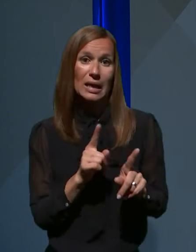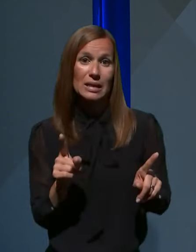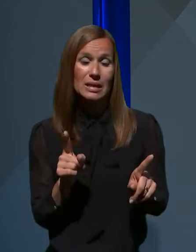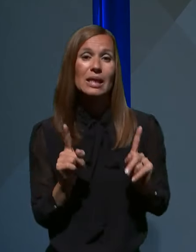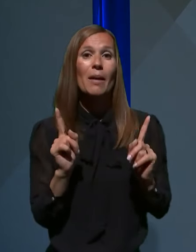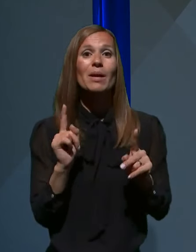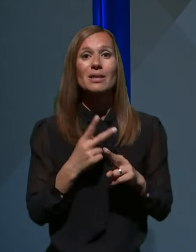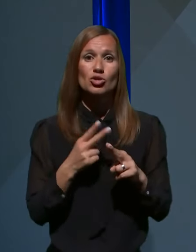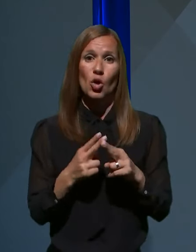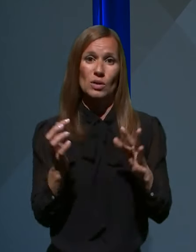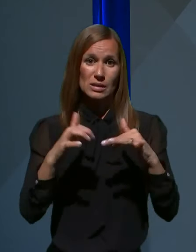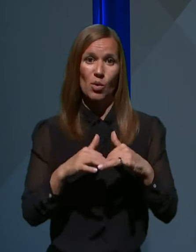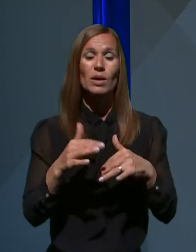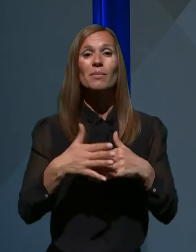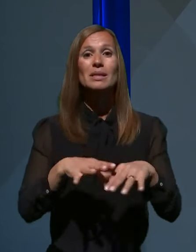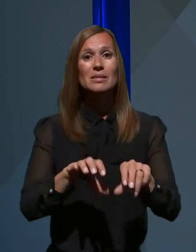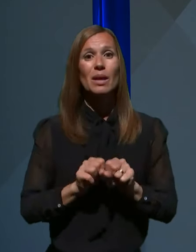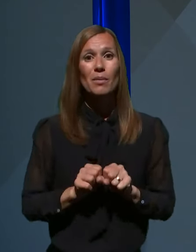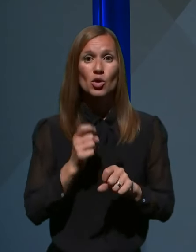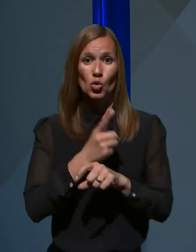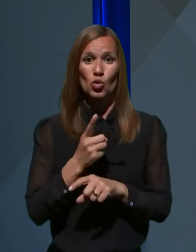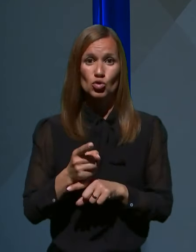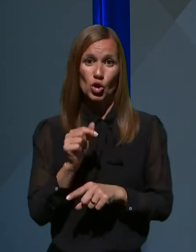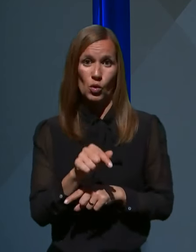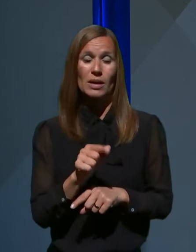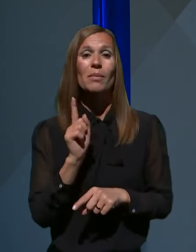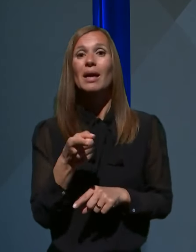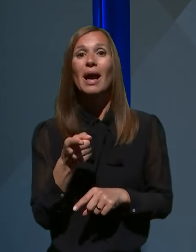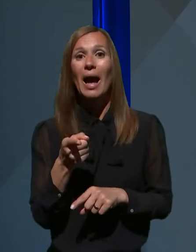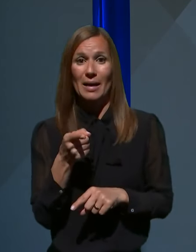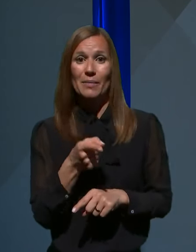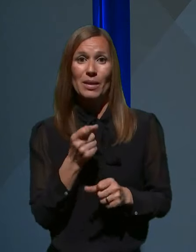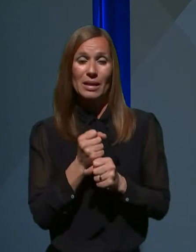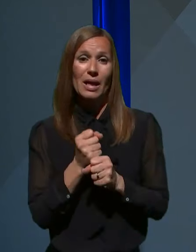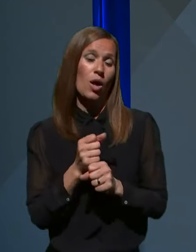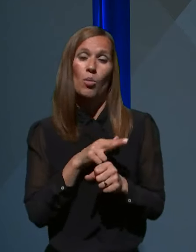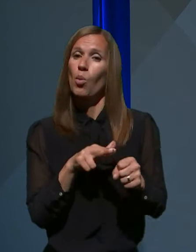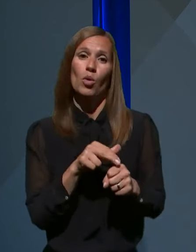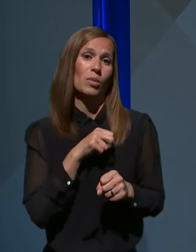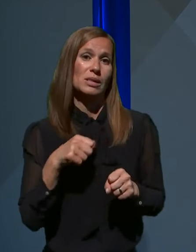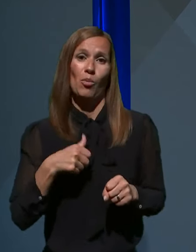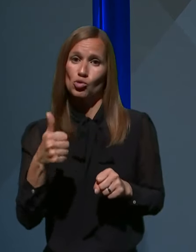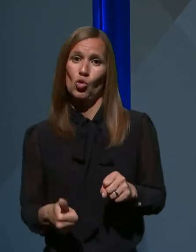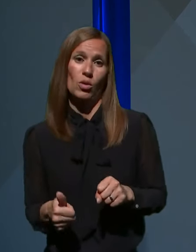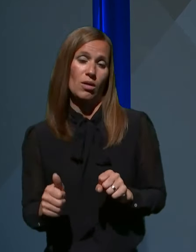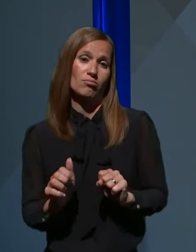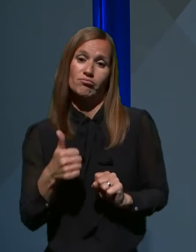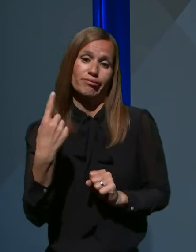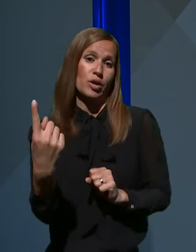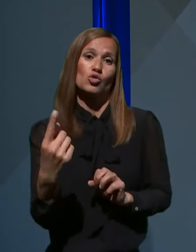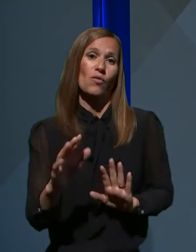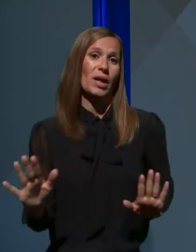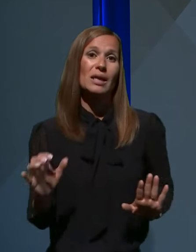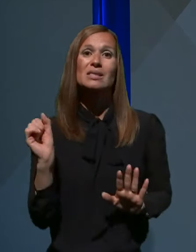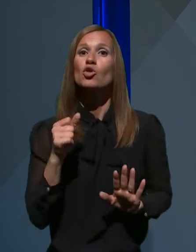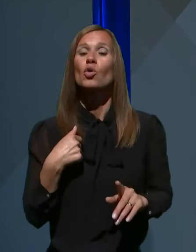ampak državni zbor je pri sprejemanju odločitev o tem, kaj bo delal popolnoma samostojen in suveren, zato kot predstavnik